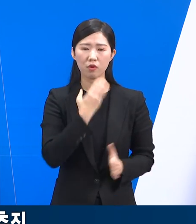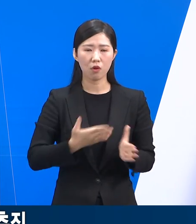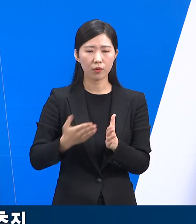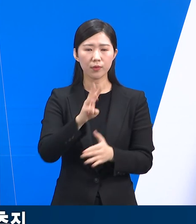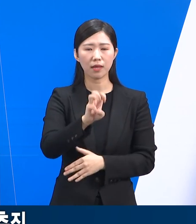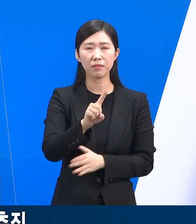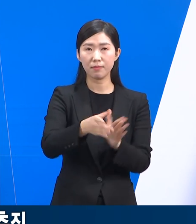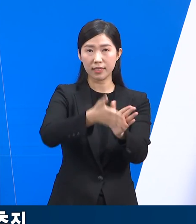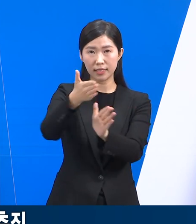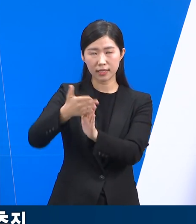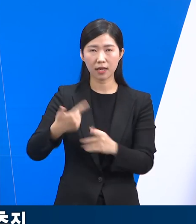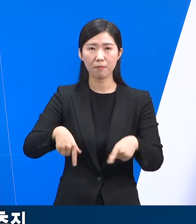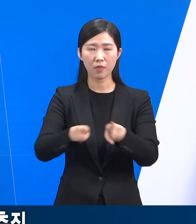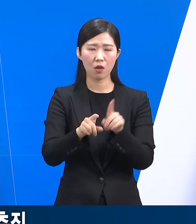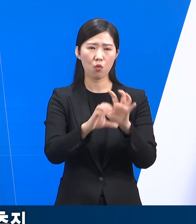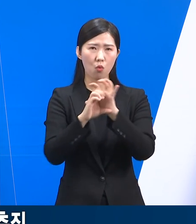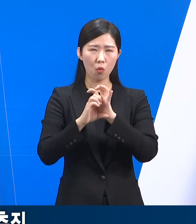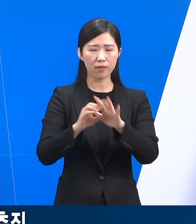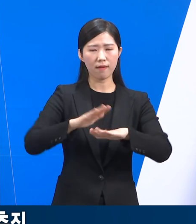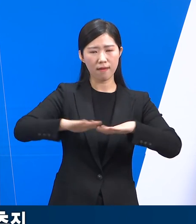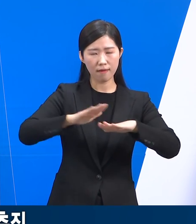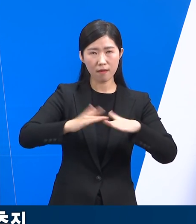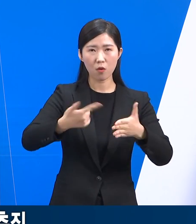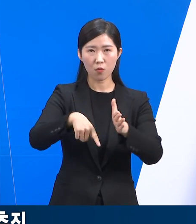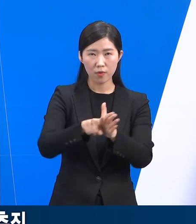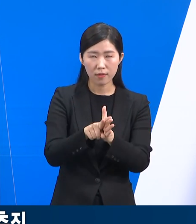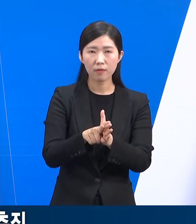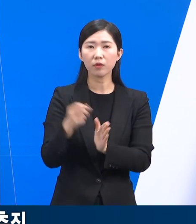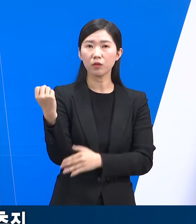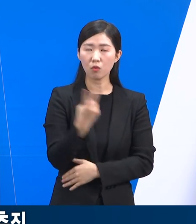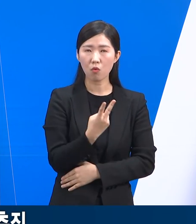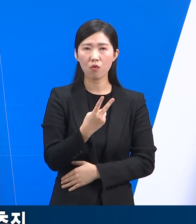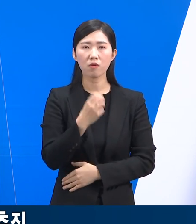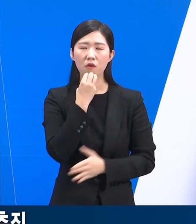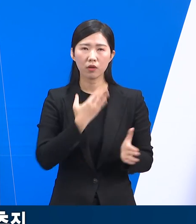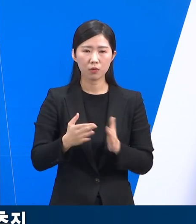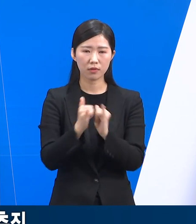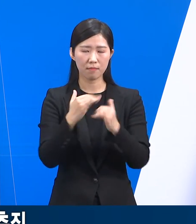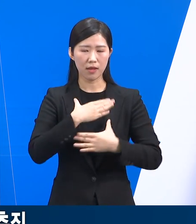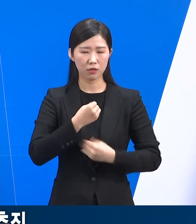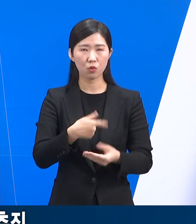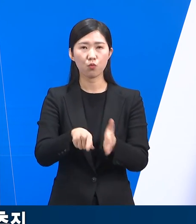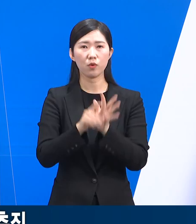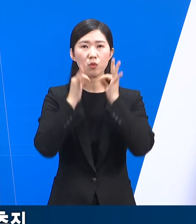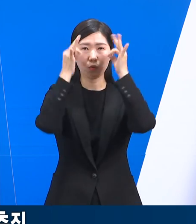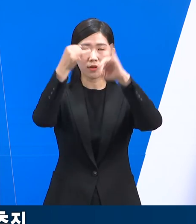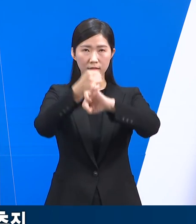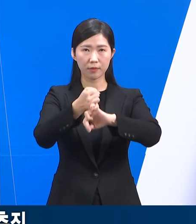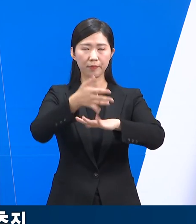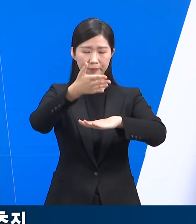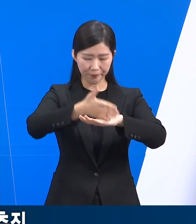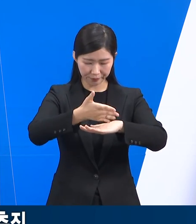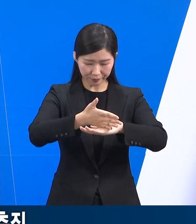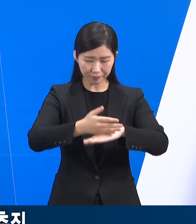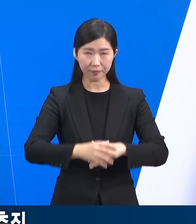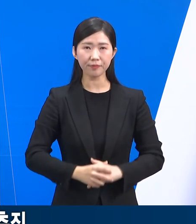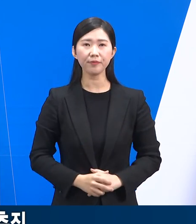31개 시군과 함께 코로나19 극복과 도민의 안전을 위해 최선을 다하겠습니다. 감사합니다.